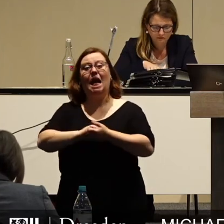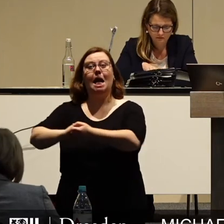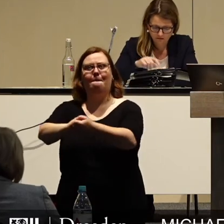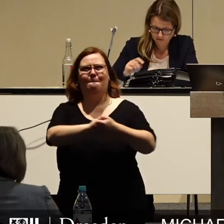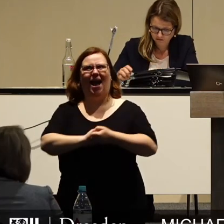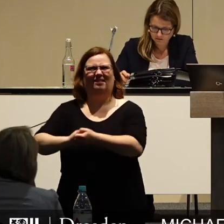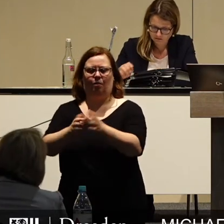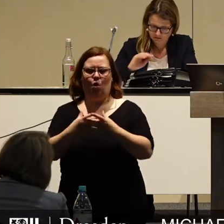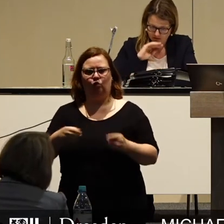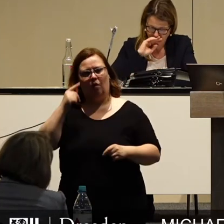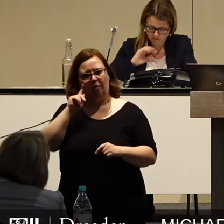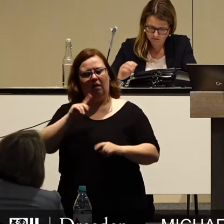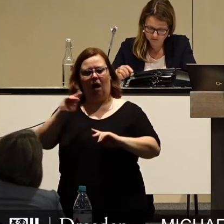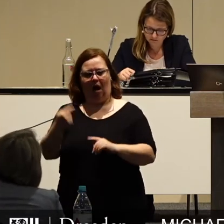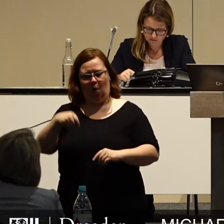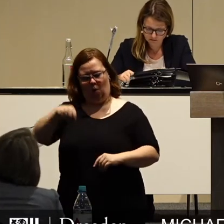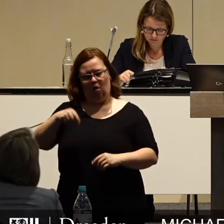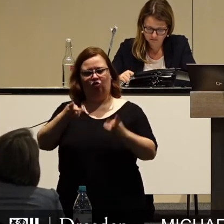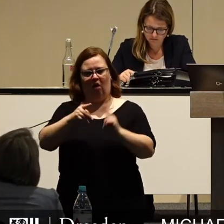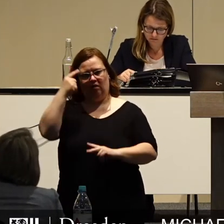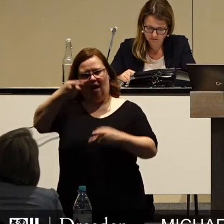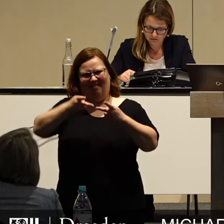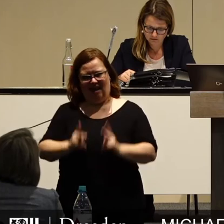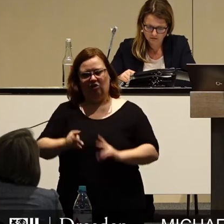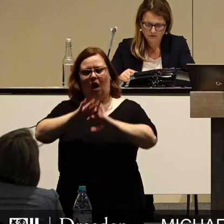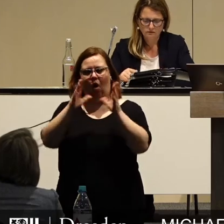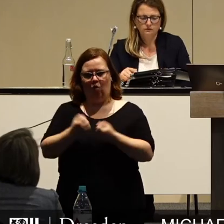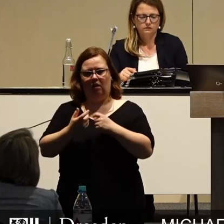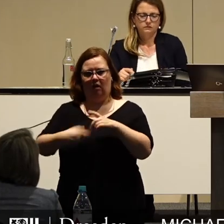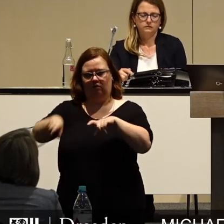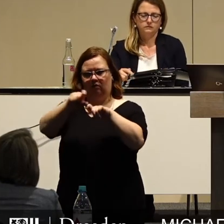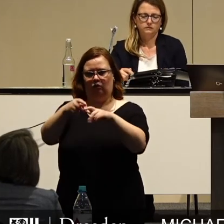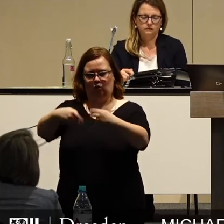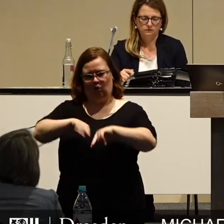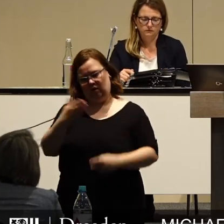lösen und geben Sie dem Souverän, diesem Stadtrat, das Recht auf Haushaltsvollzug zurück.